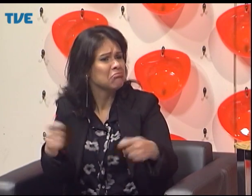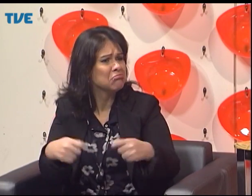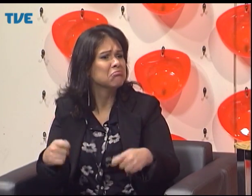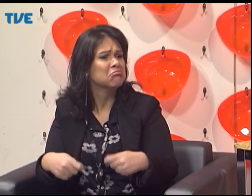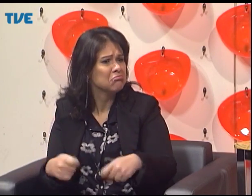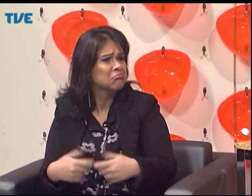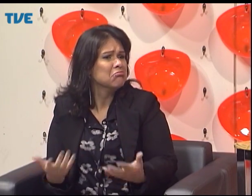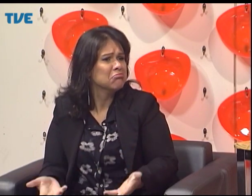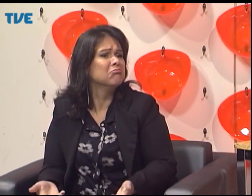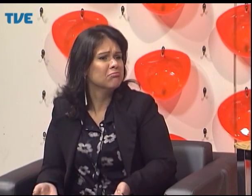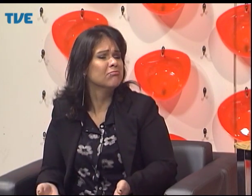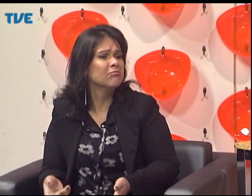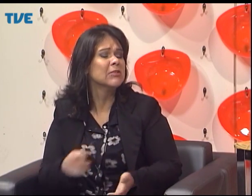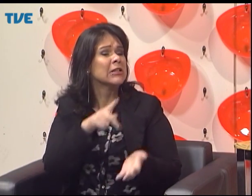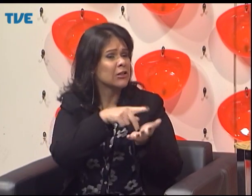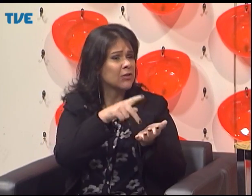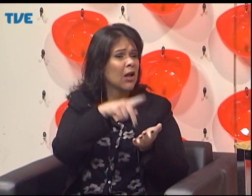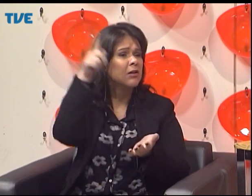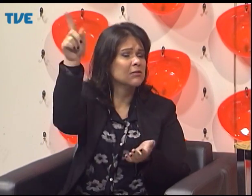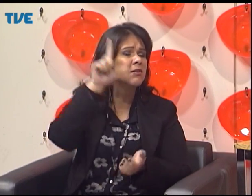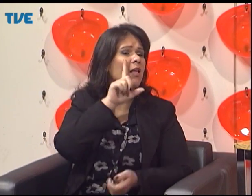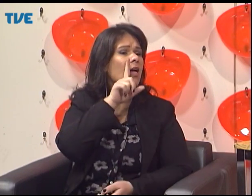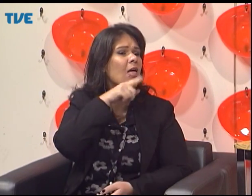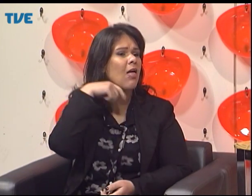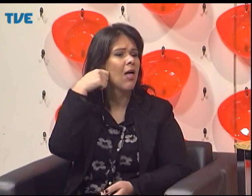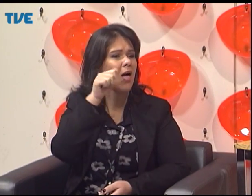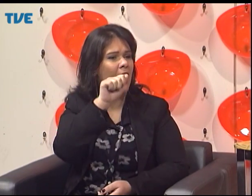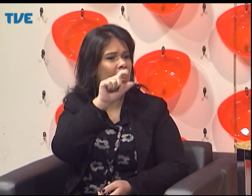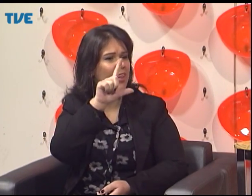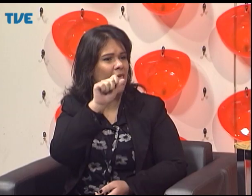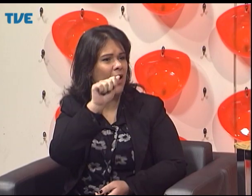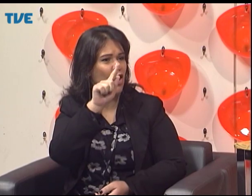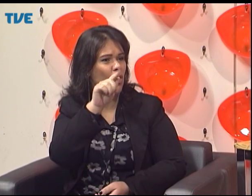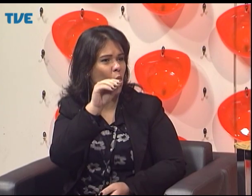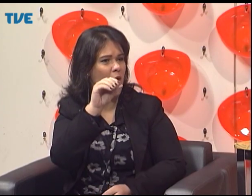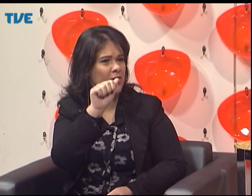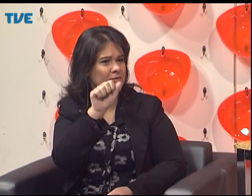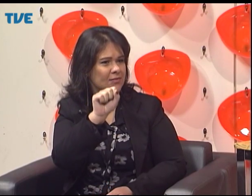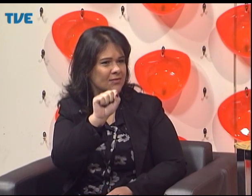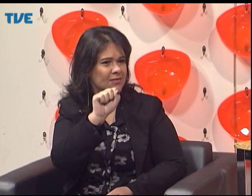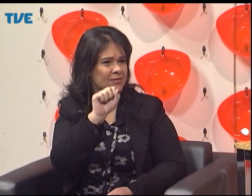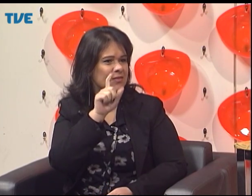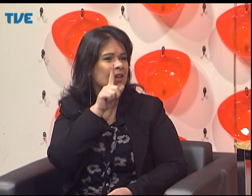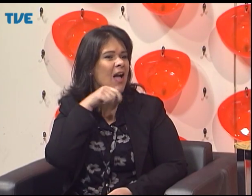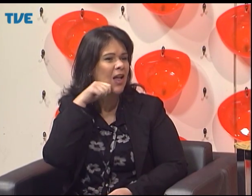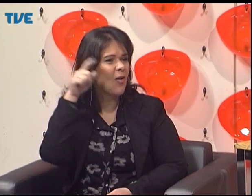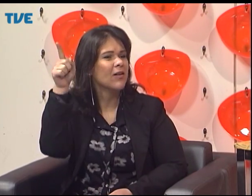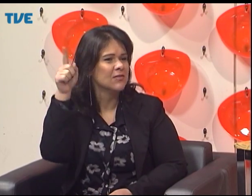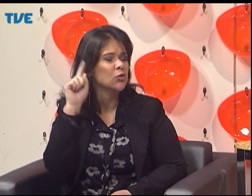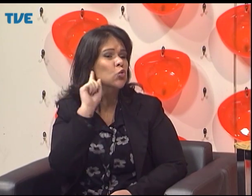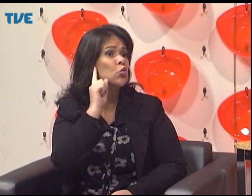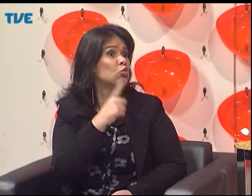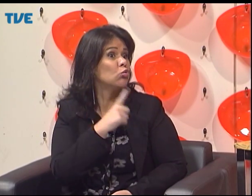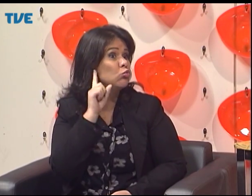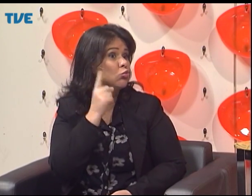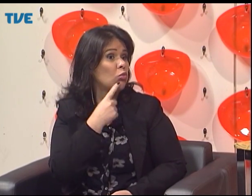eu me sinto totalmente capacitada na sociedade. Em Alagoas, por exemplo,